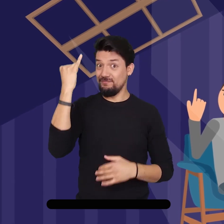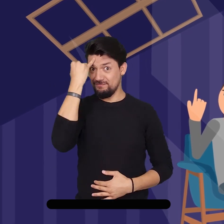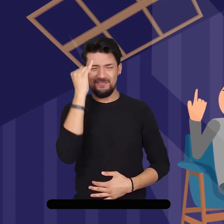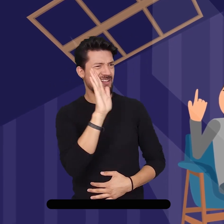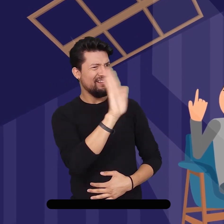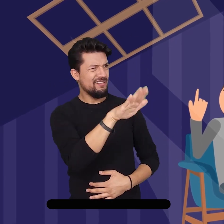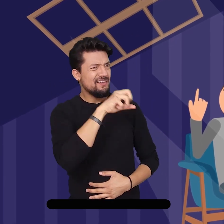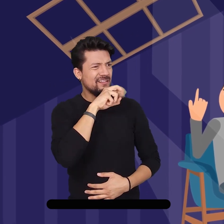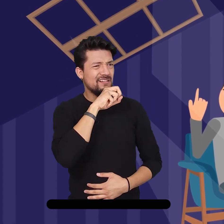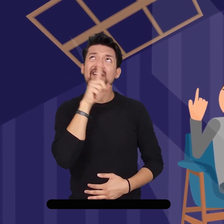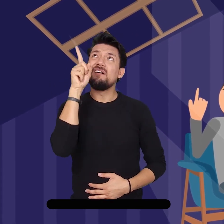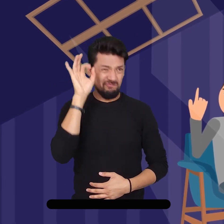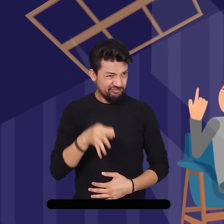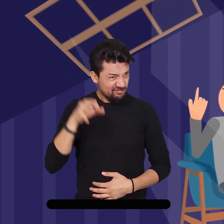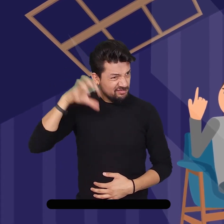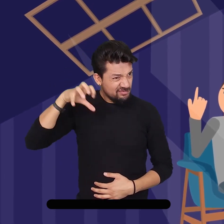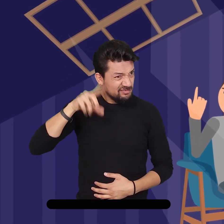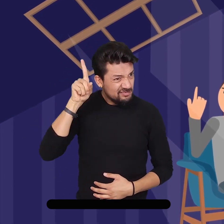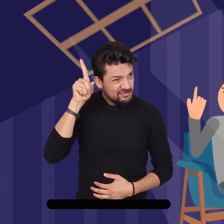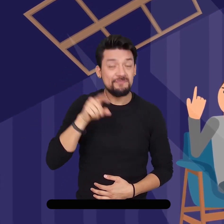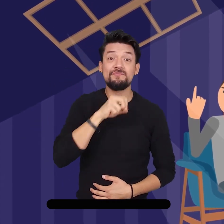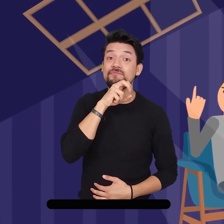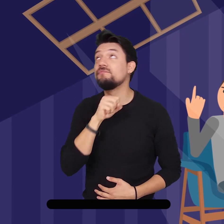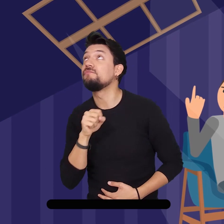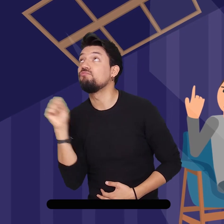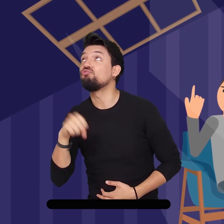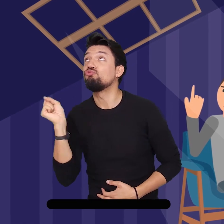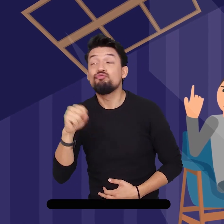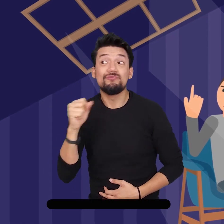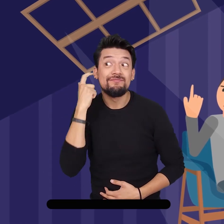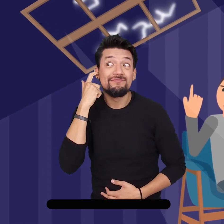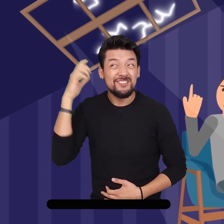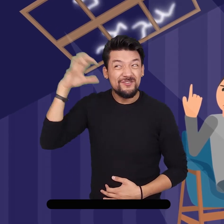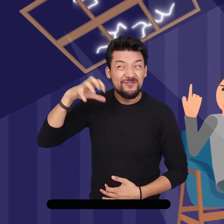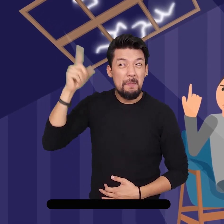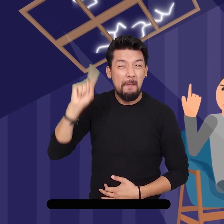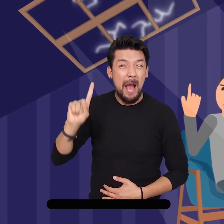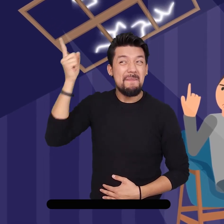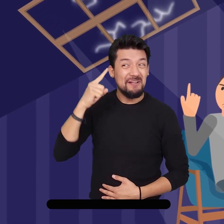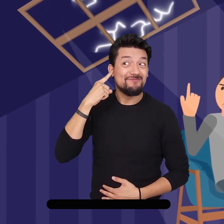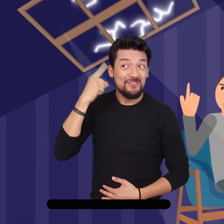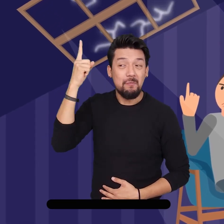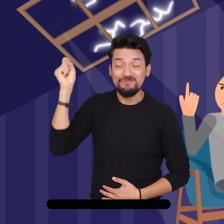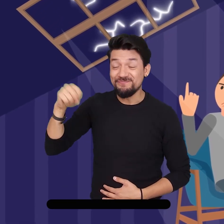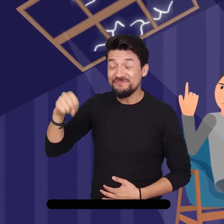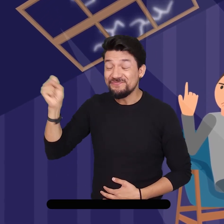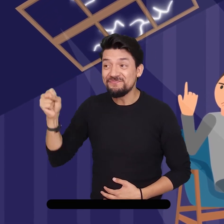Josué le preguntó a Marcela que si era eso lo que estaba iluminando la casa. Y ella le informó que así era.